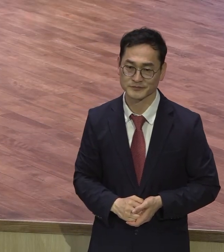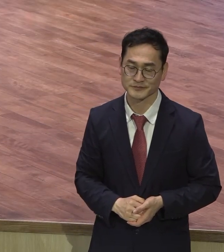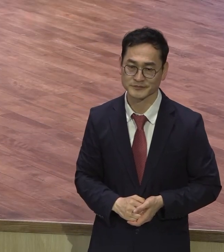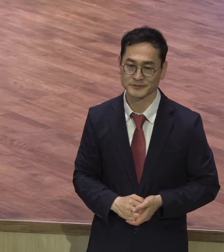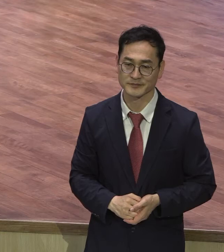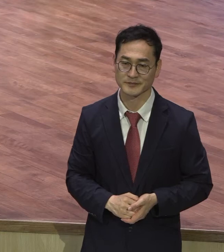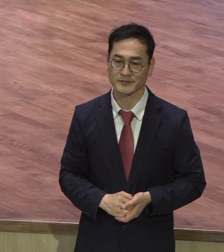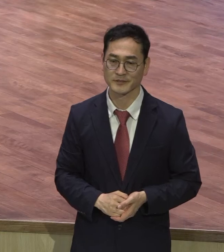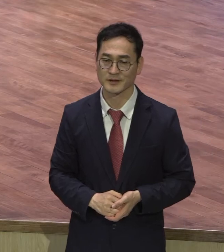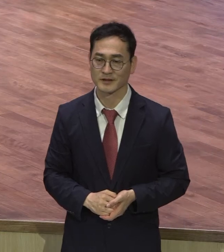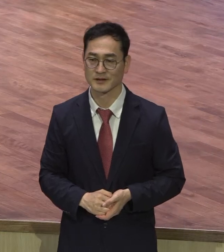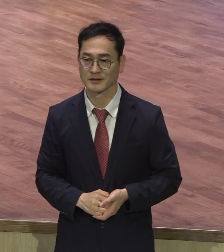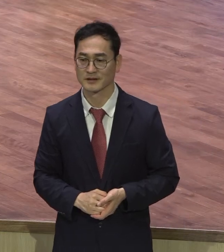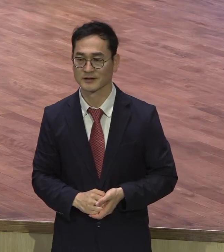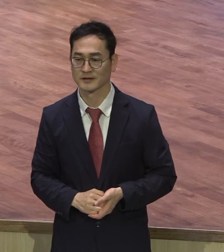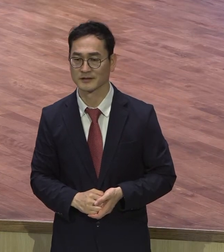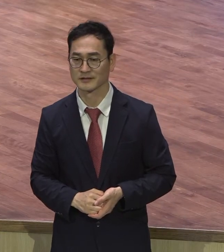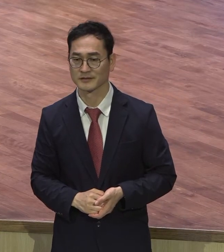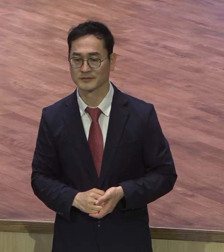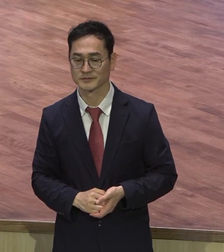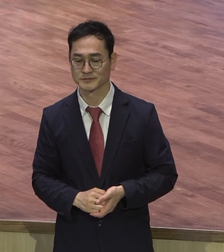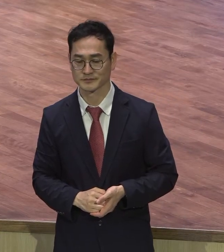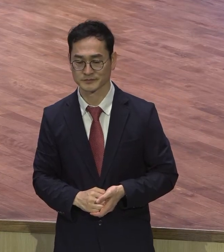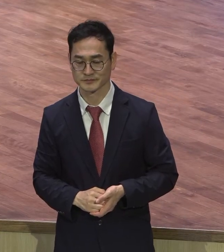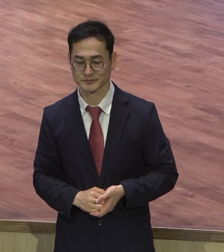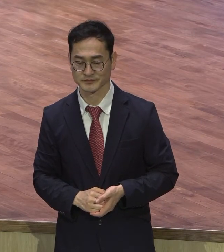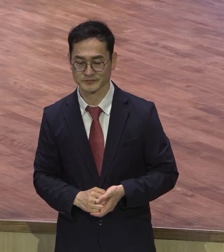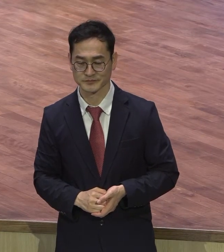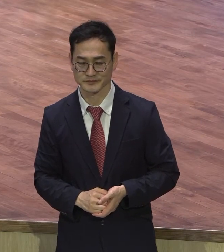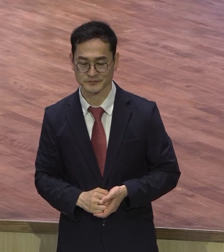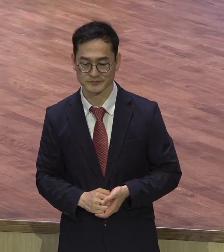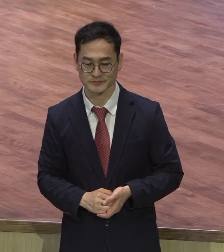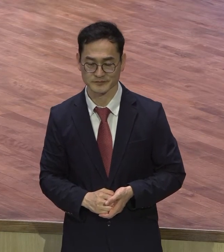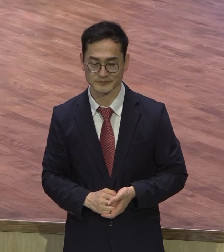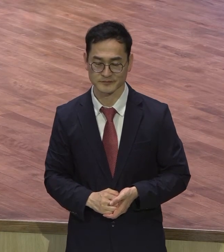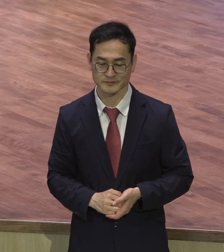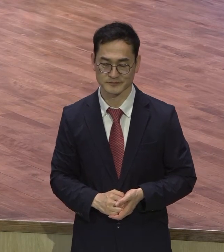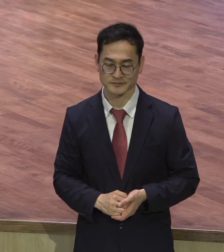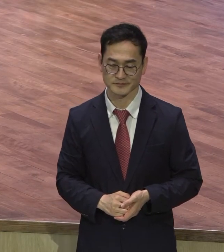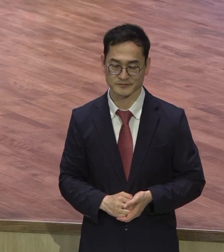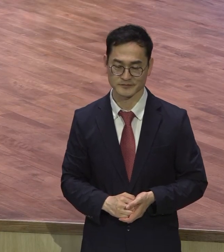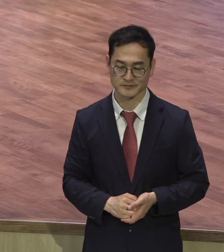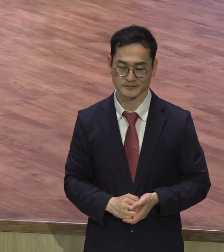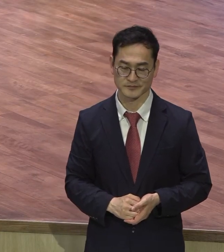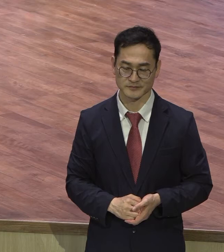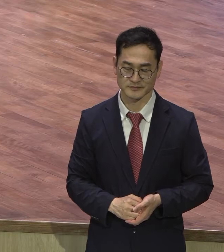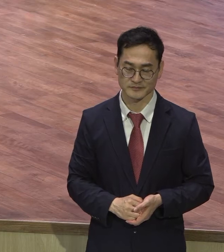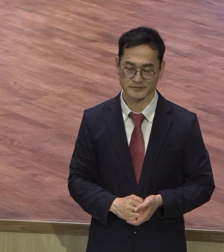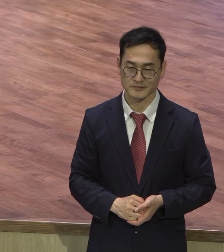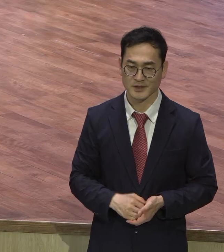믿는 사람들에게 영향이 갔단 말이에요. 그러니까 또 공예와 불을 나서 베드로를 잡아 잡아